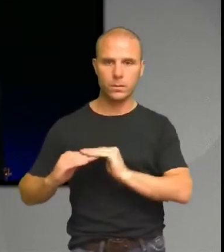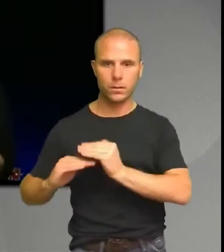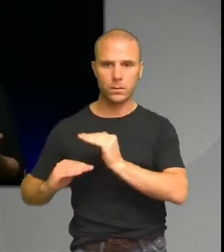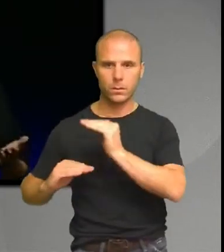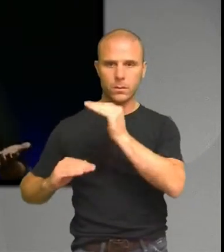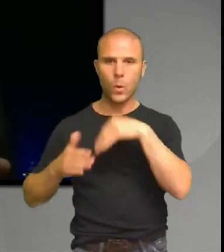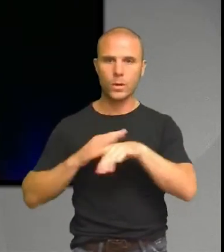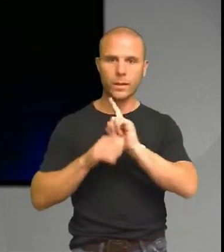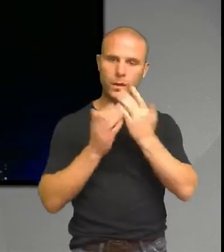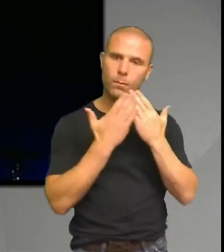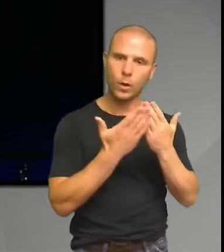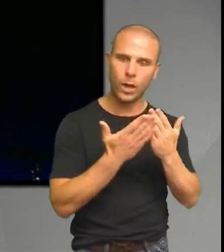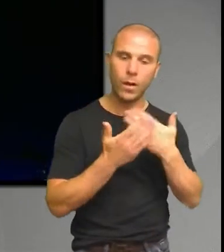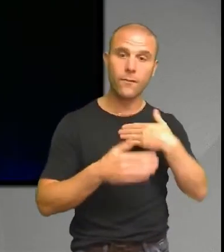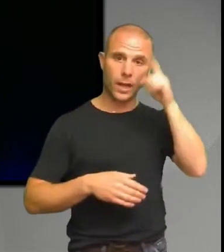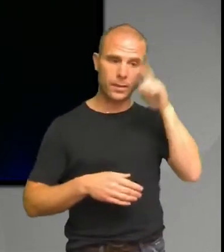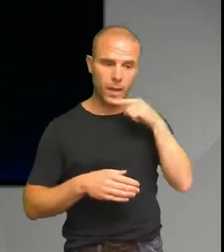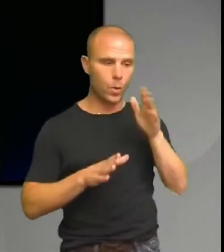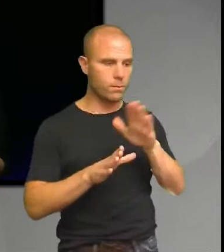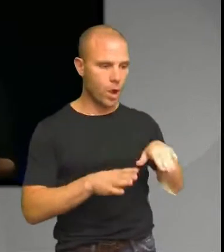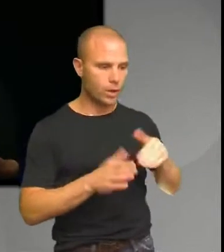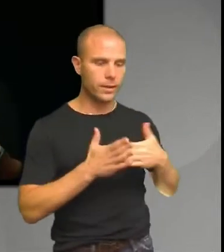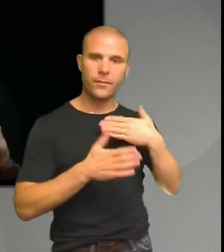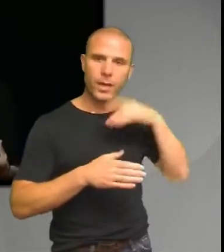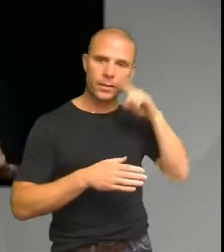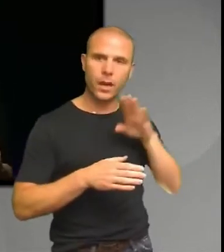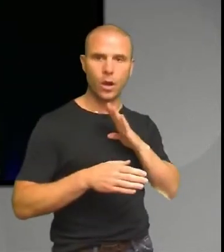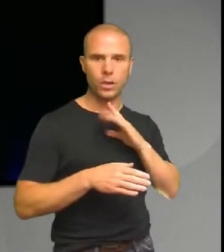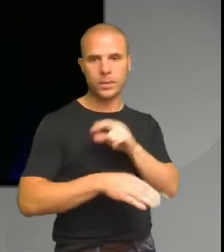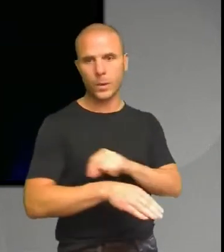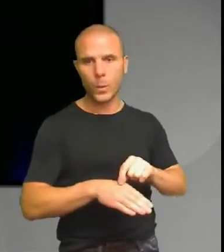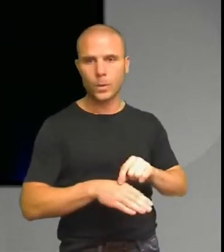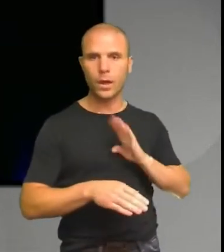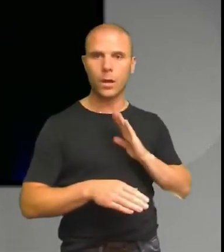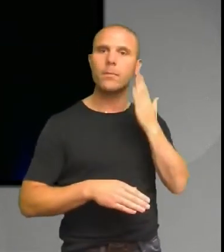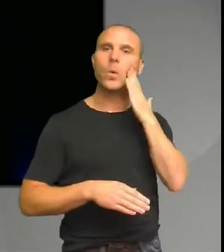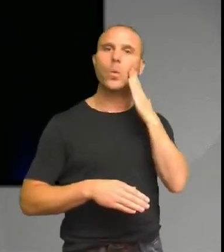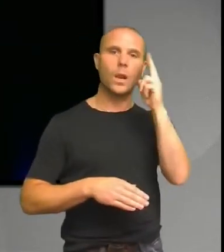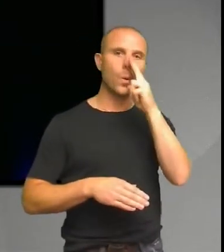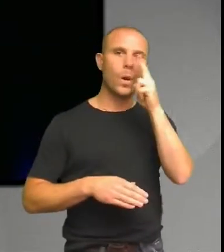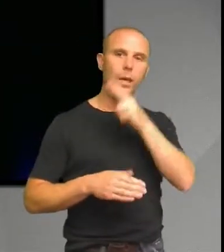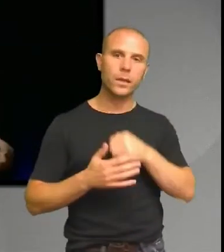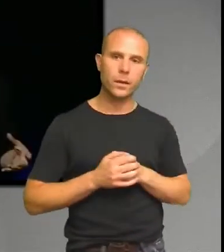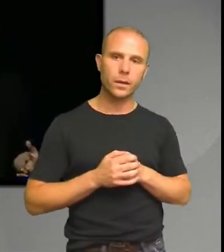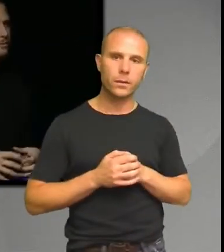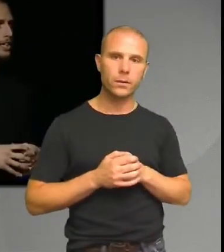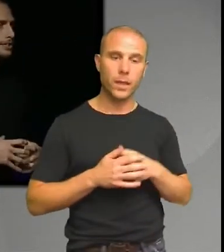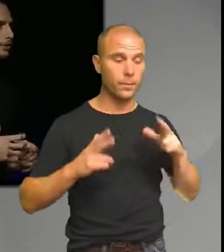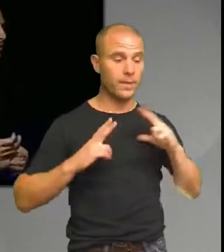Föräldrar och barn till föräldrar har en skuld i kanske bolån. Det är privat skuld då. Sen har vi